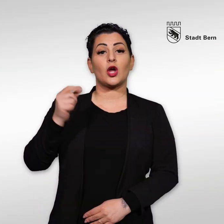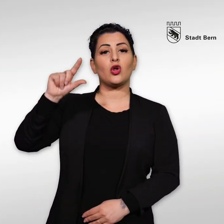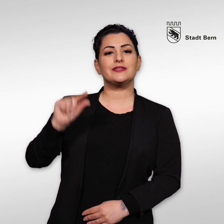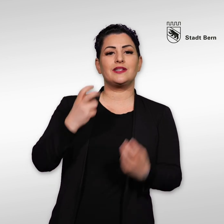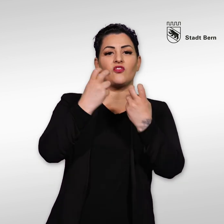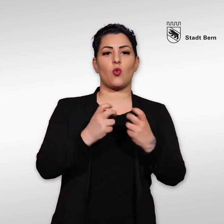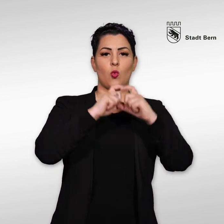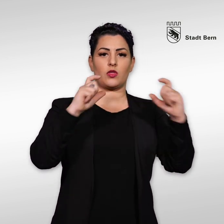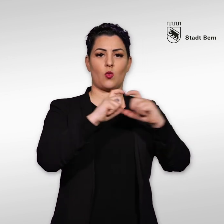günstigen Wohnungen?